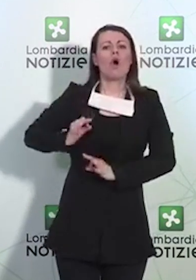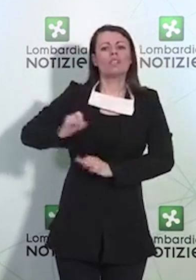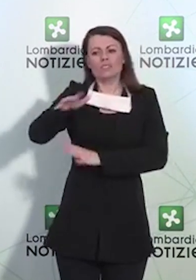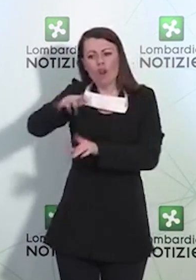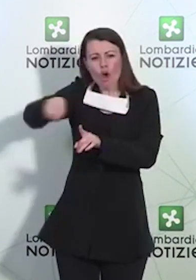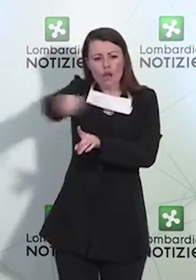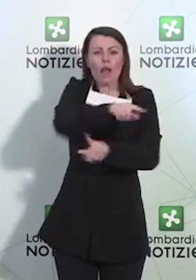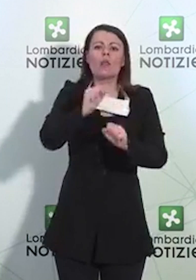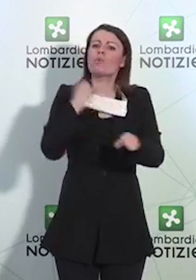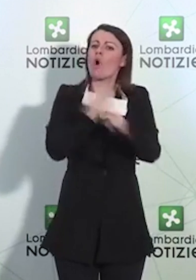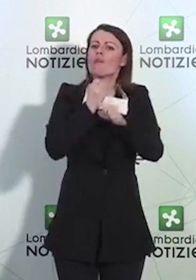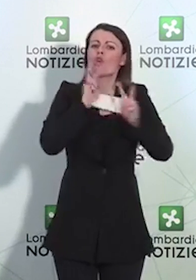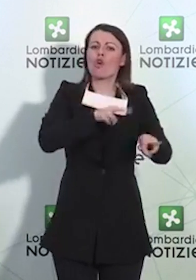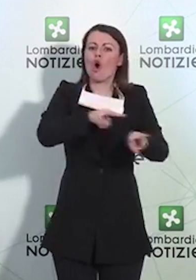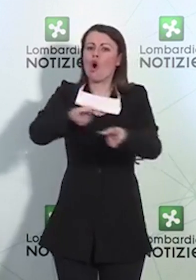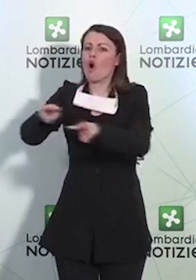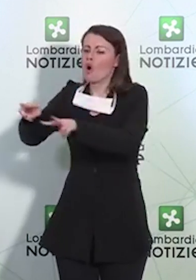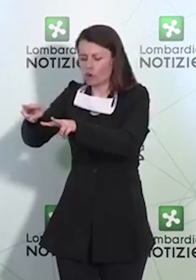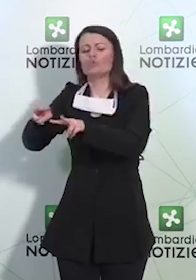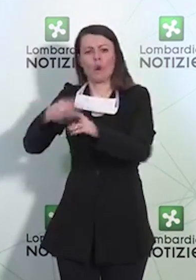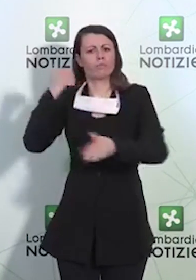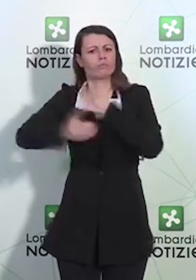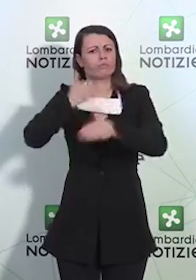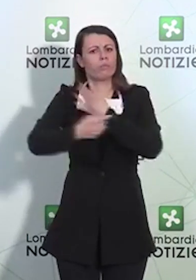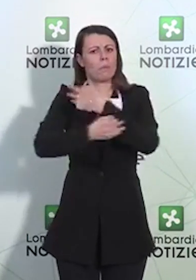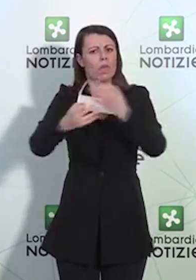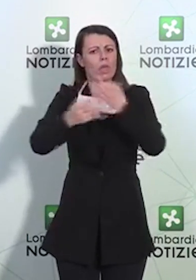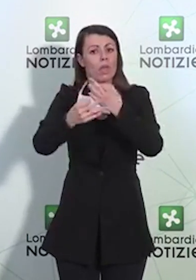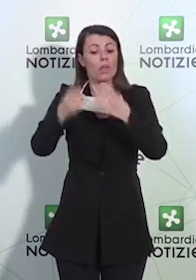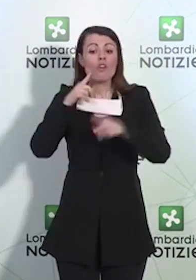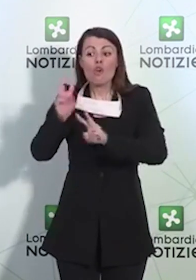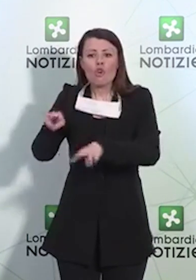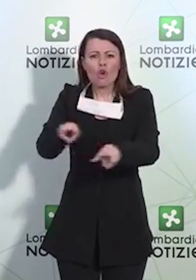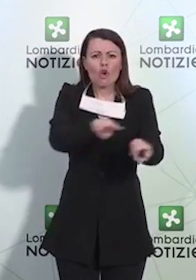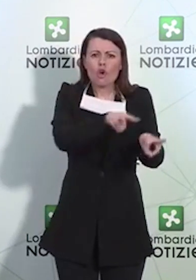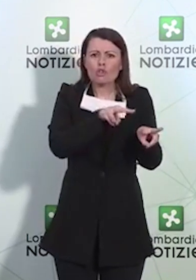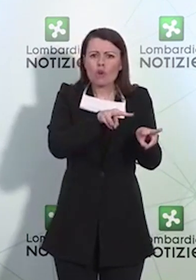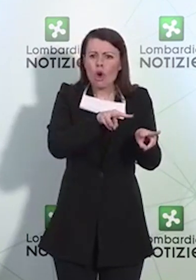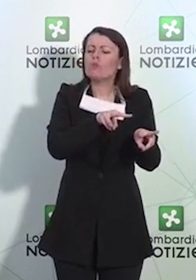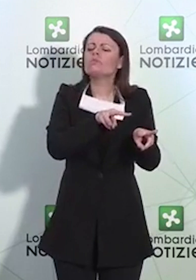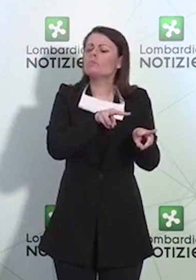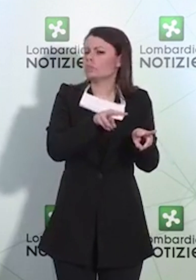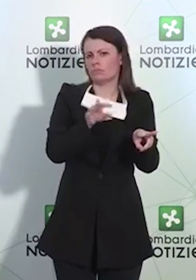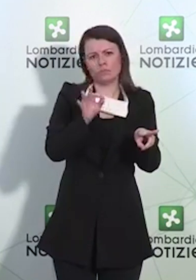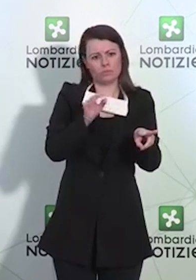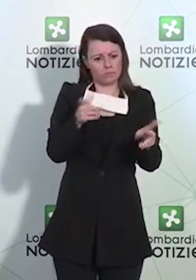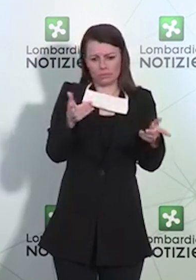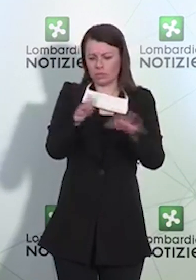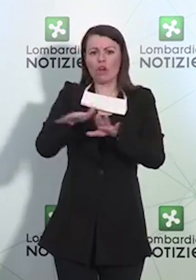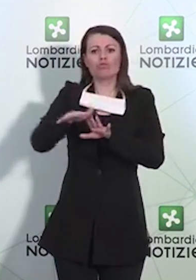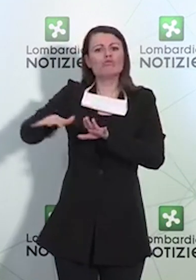'attività di controllo. Controllo che avverrà in tutte le zone dei